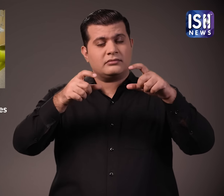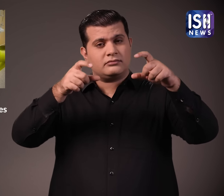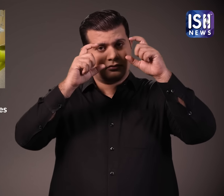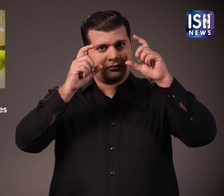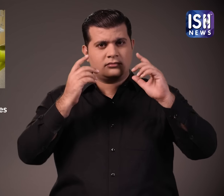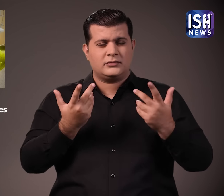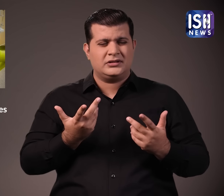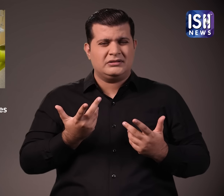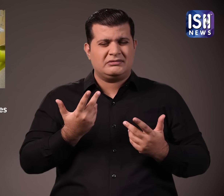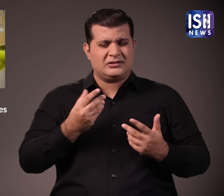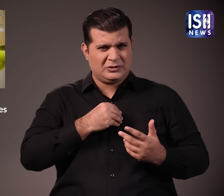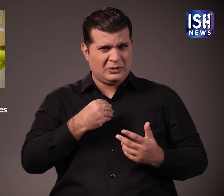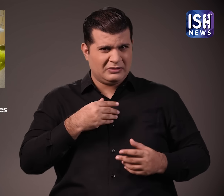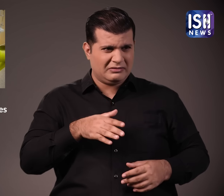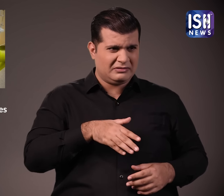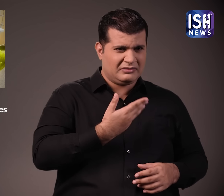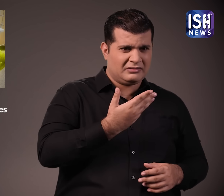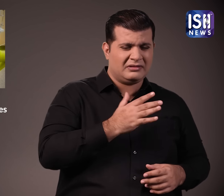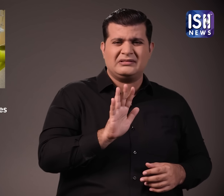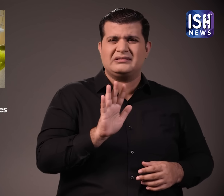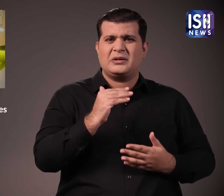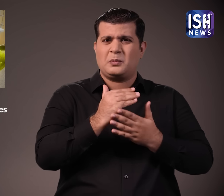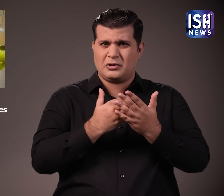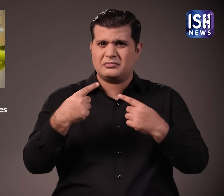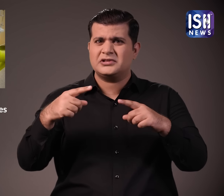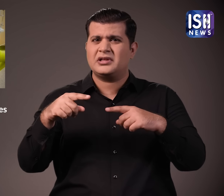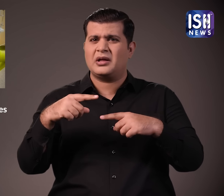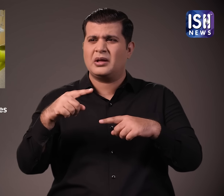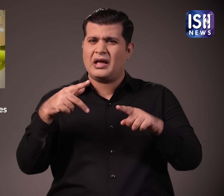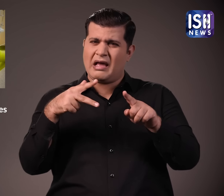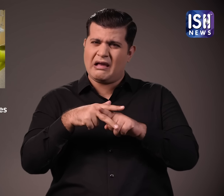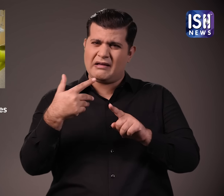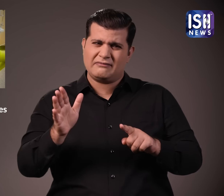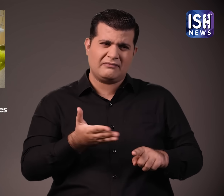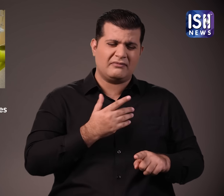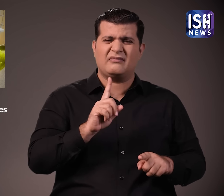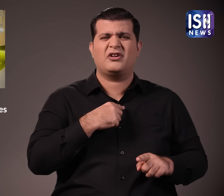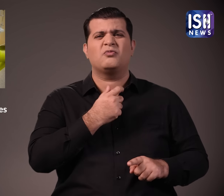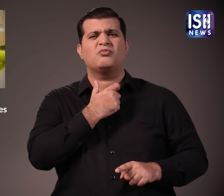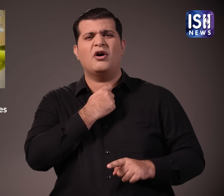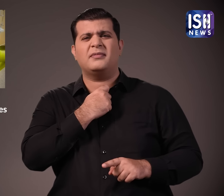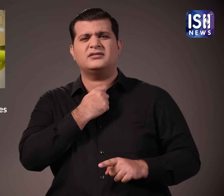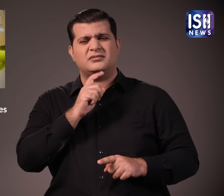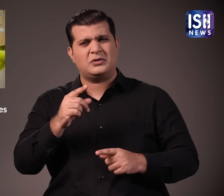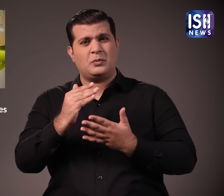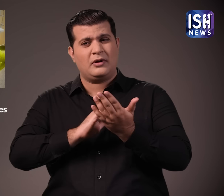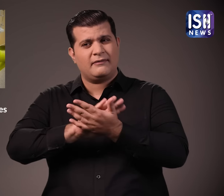के पास जाना चाहती थी लेकिन क्योंकि कारेक्रम की कमिट्मेंट थी इसलिए उन्होंने कारेक्रम के बाद जाने का फैसला किया